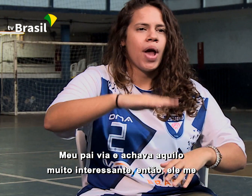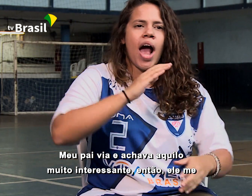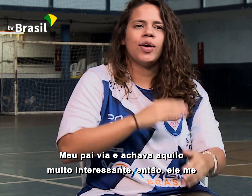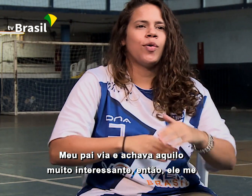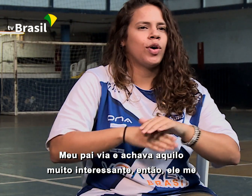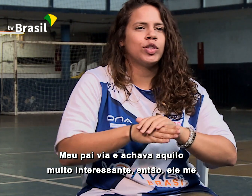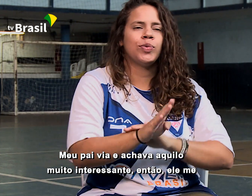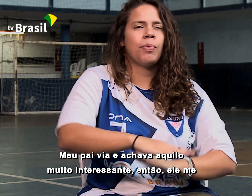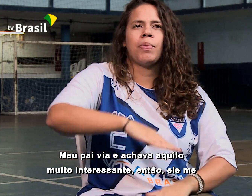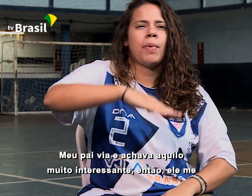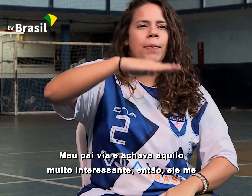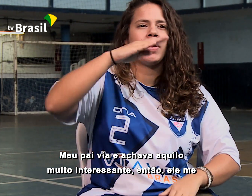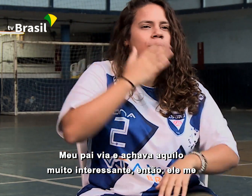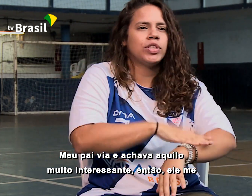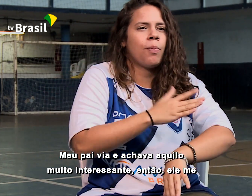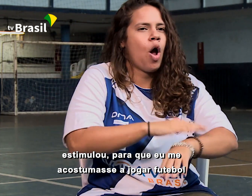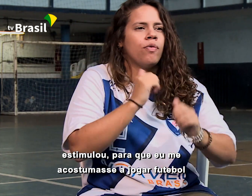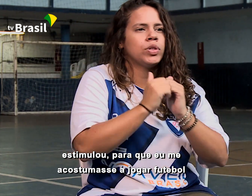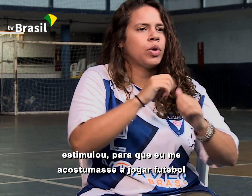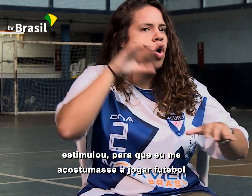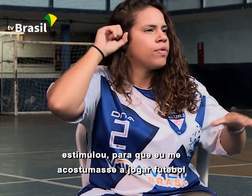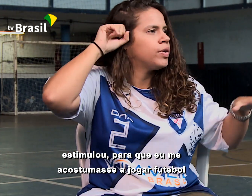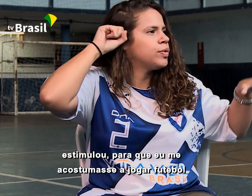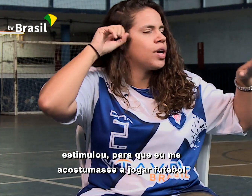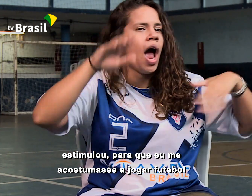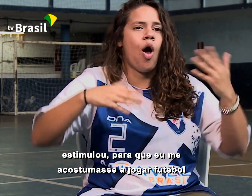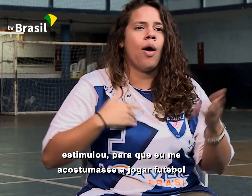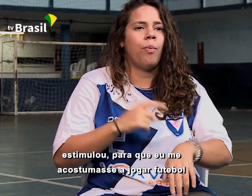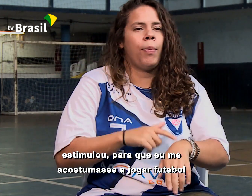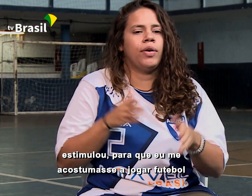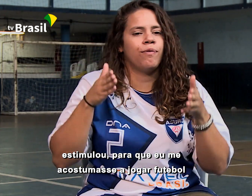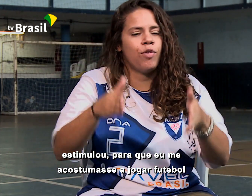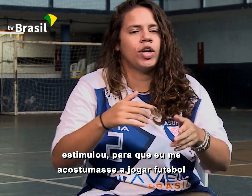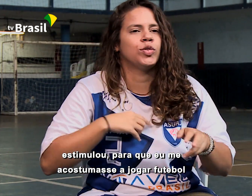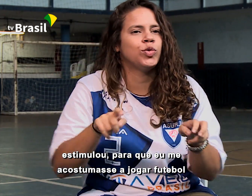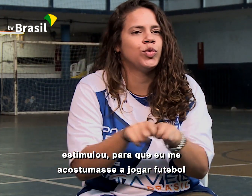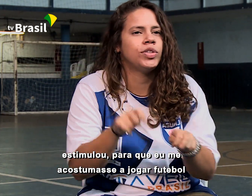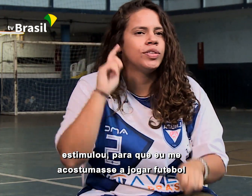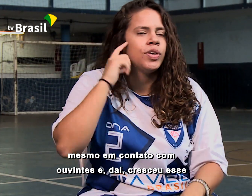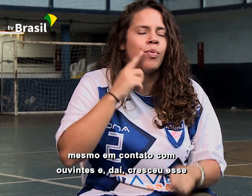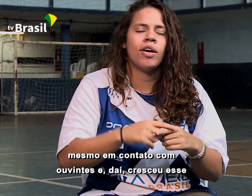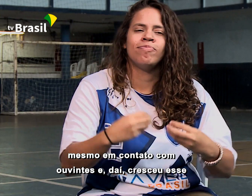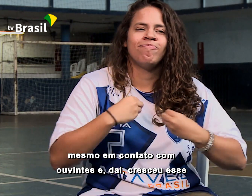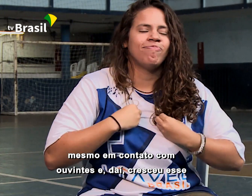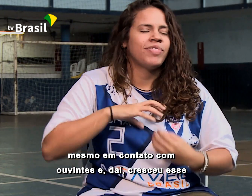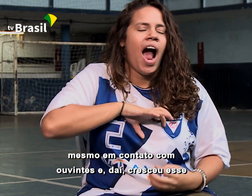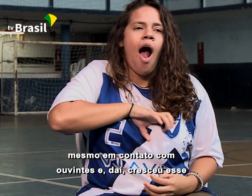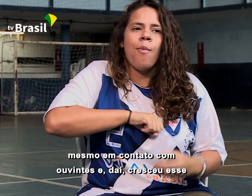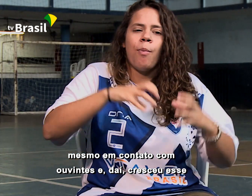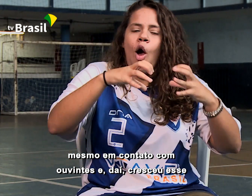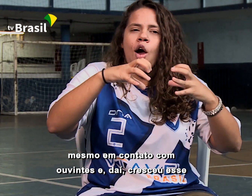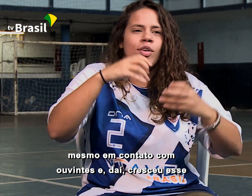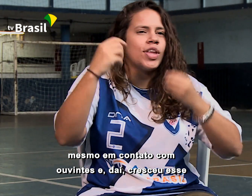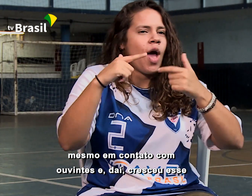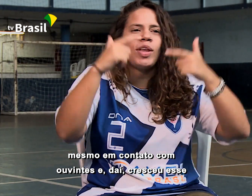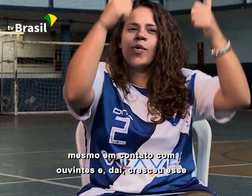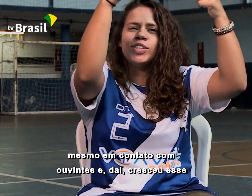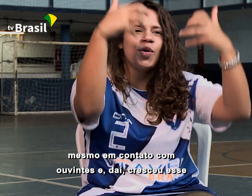e achava aquilo muito interessante. Então ele me estimulou para que eu me acostumasse a jogar futebol, mesmo em contato com ouvintes. E daí